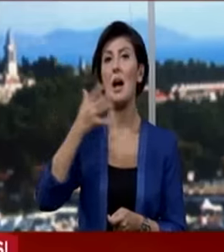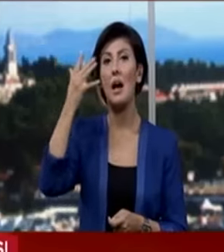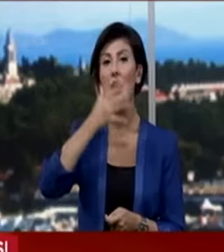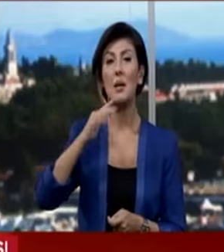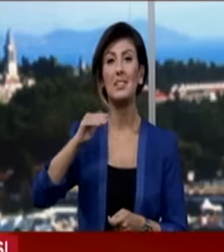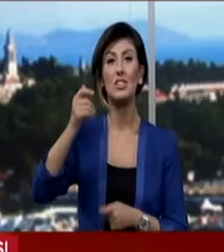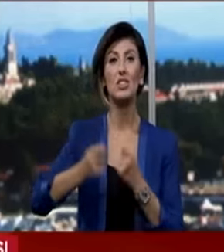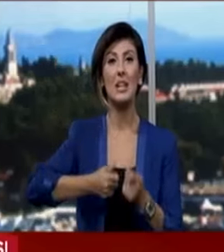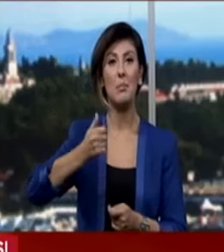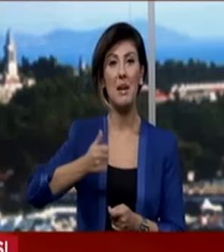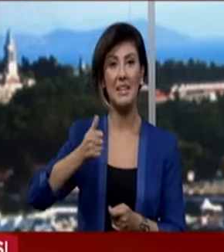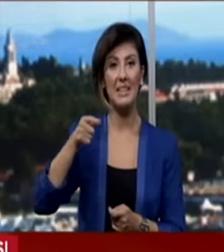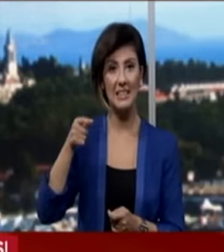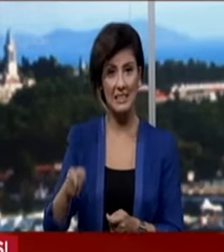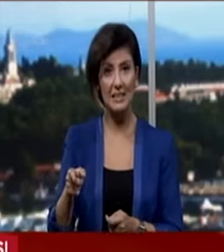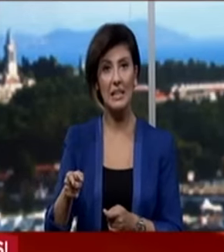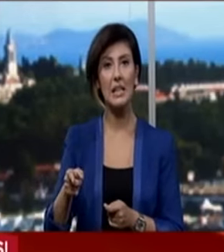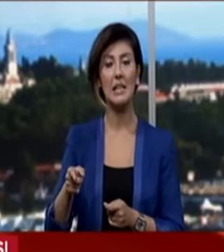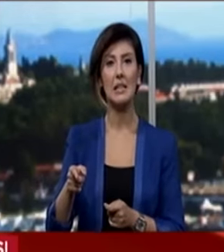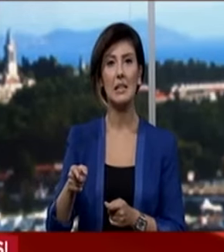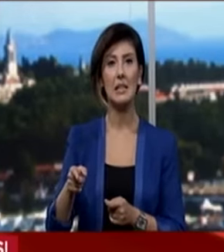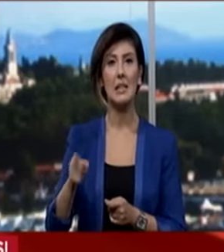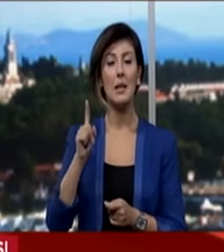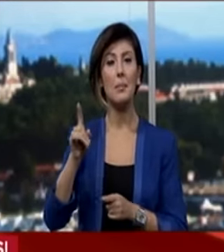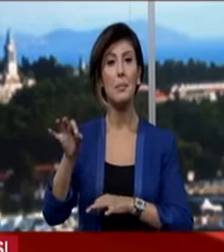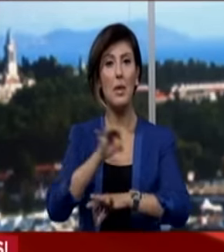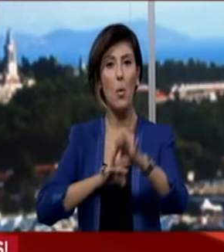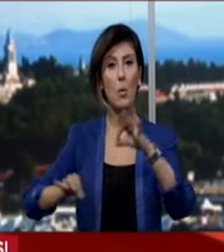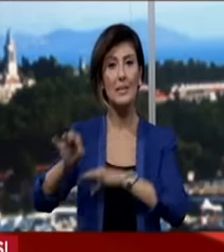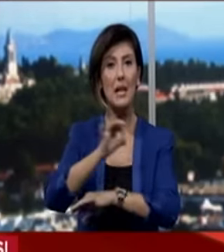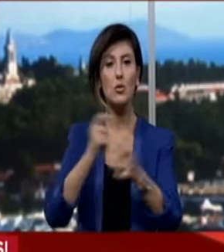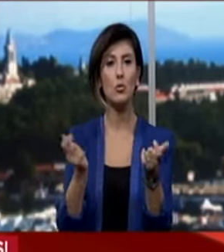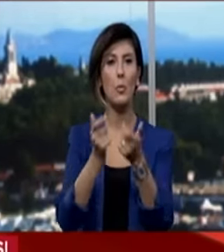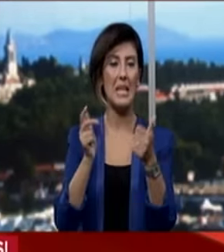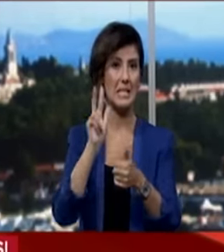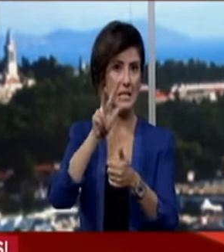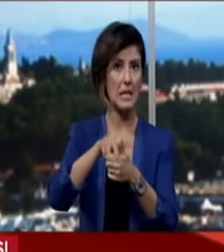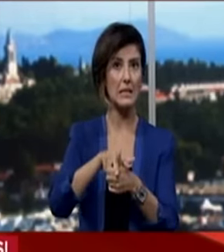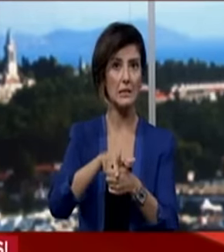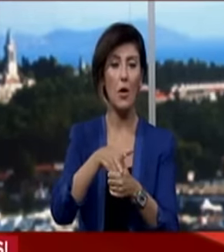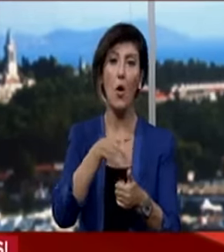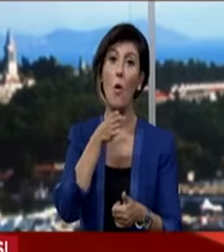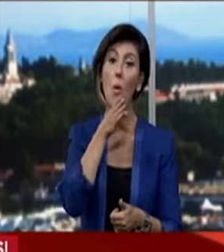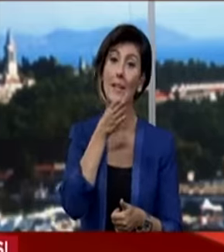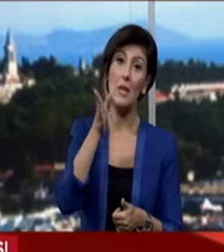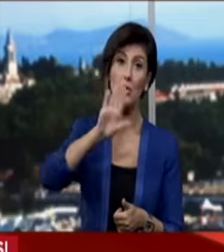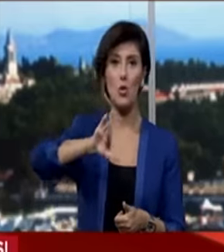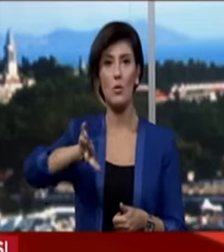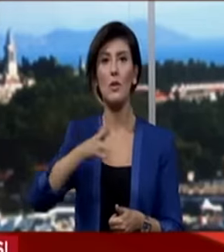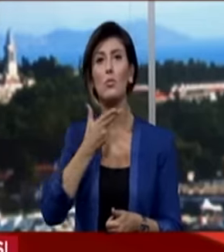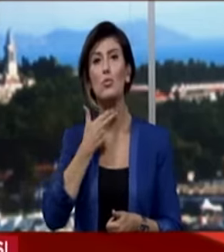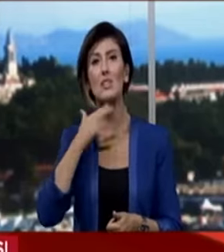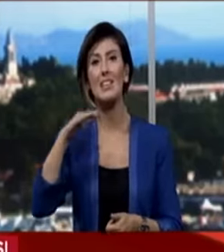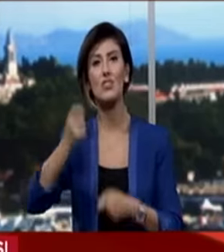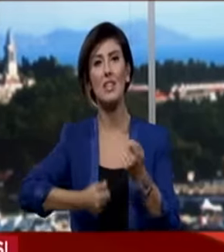Suudi Arabistan Dışişleri Bakanı Adil bin Ahmet Elcübeyr'le koordinasyon toplantısına katıldı. Öğleden sonra